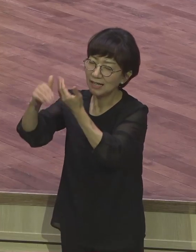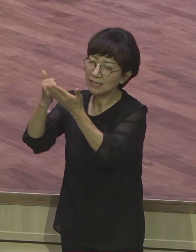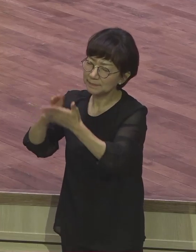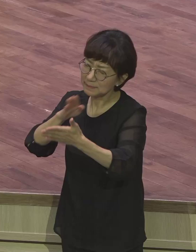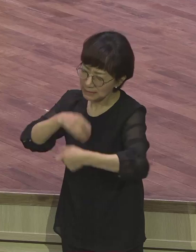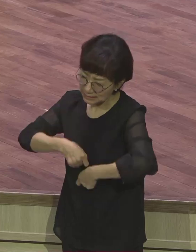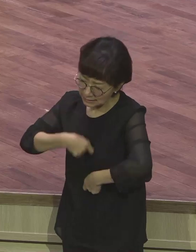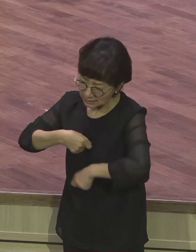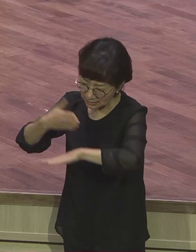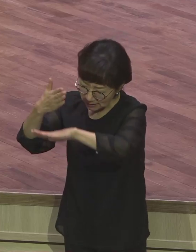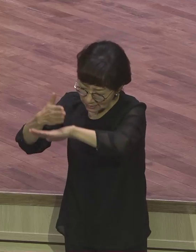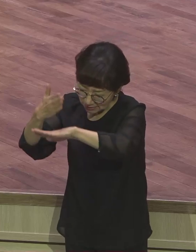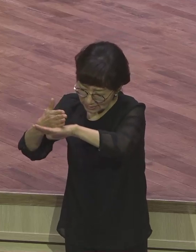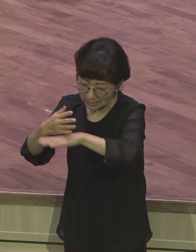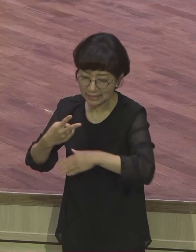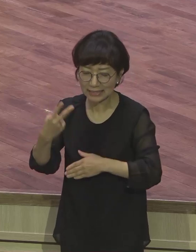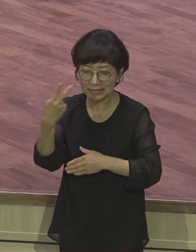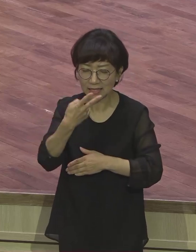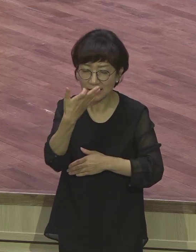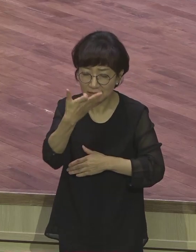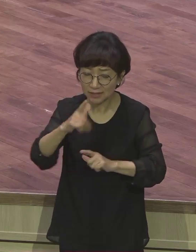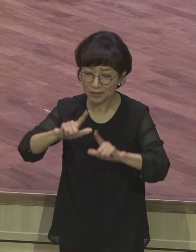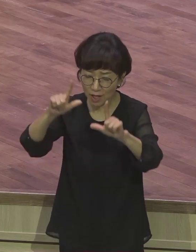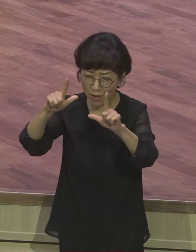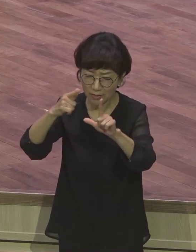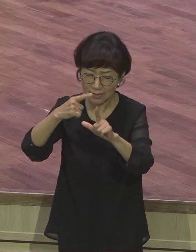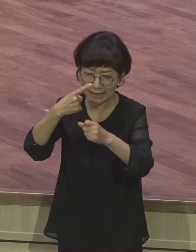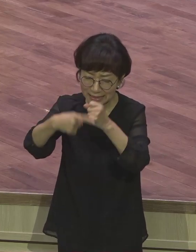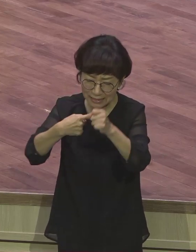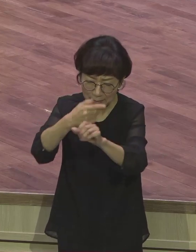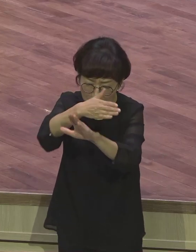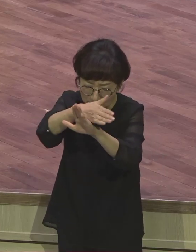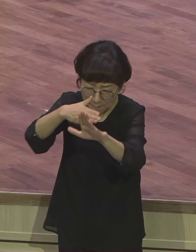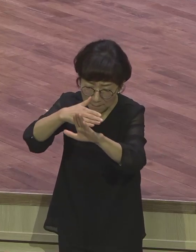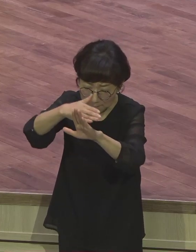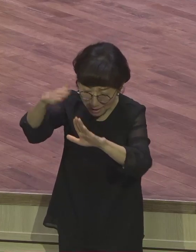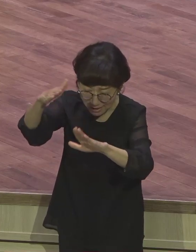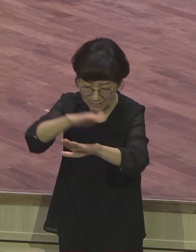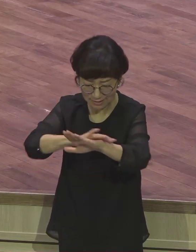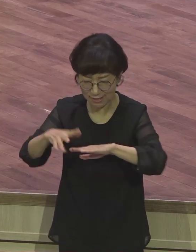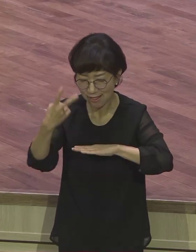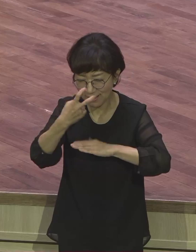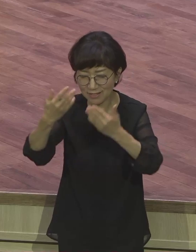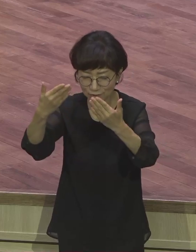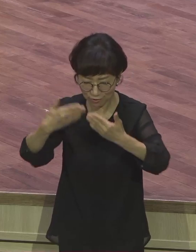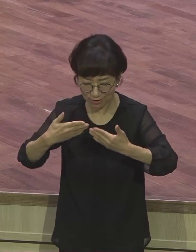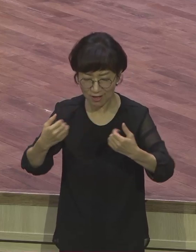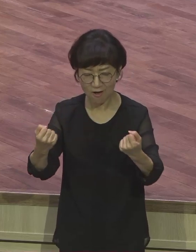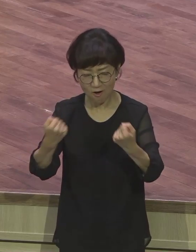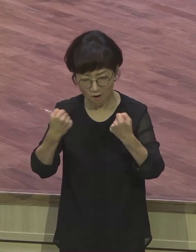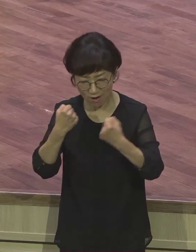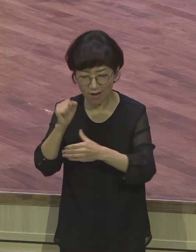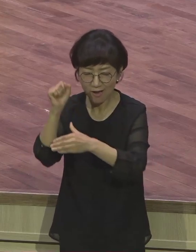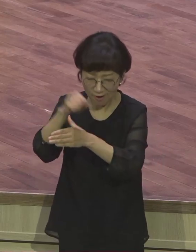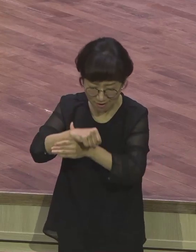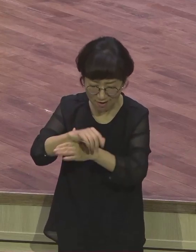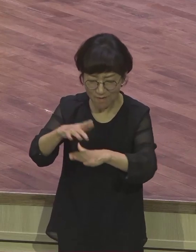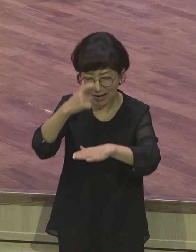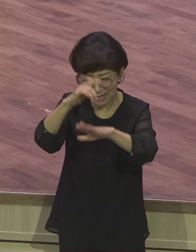2019년 상반기도 하나님 지켜주셔서 이렇게 건강한 모습으로 하나님의 예배할 수 있도록 은혜 받게 하시면 감사합니다.